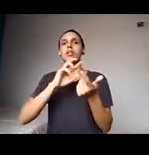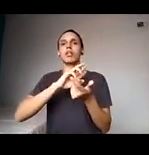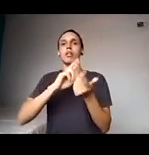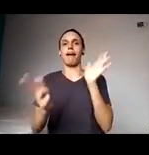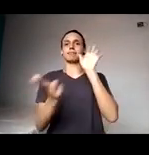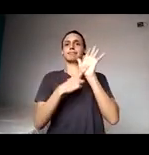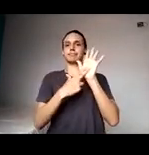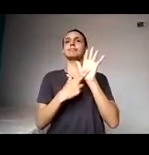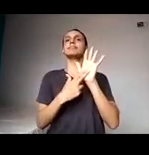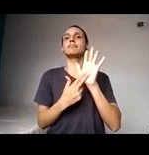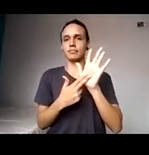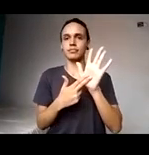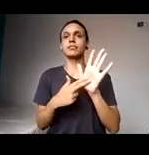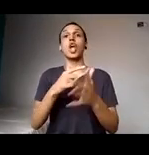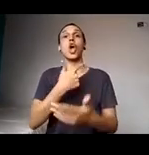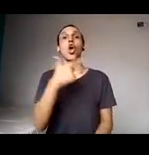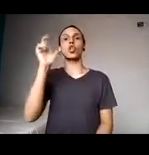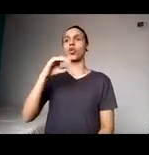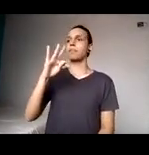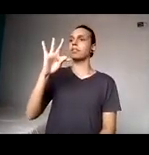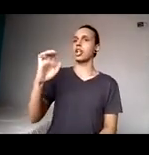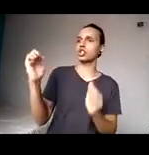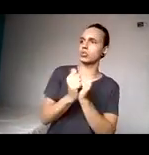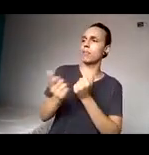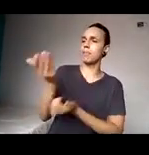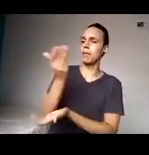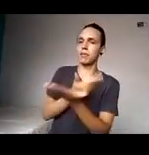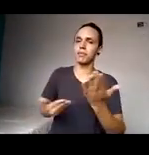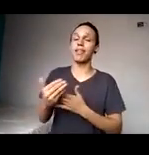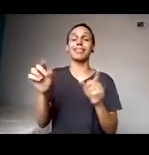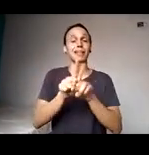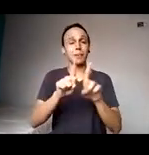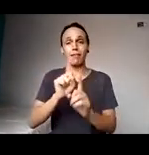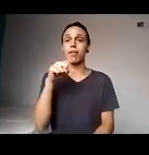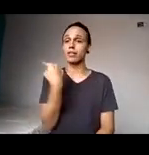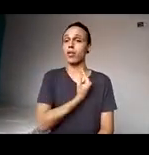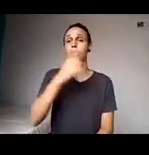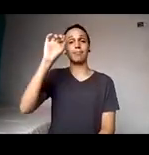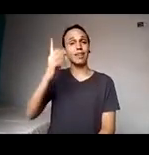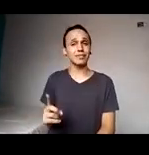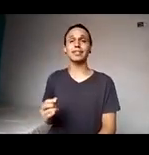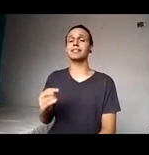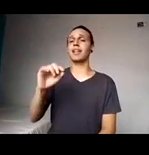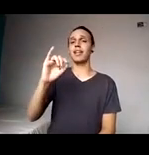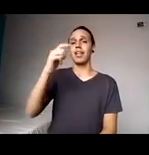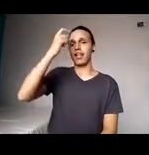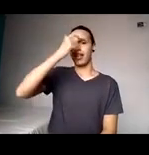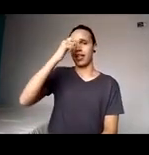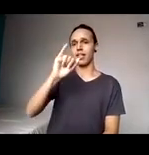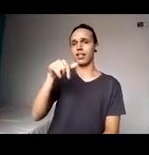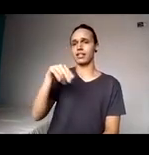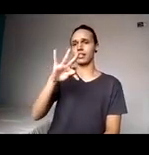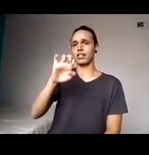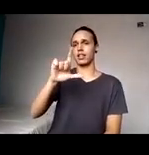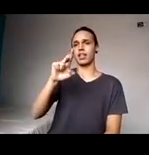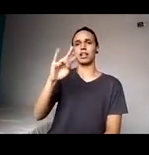acontece, deficiência intelectual para a gente também é um desafio imenso, sempre que a gente discute aparece, principalmente